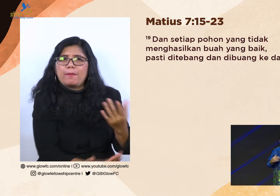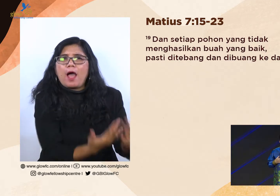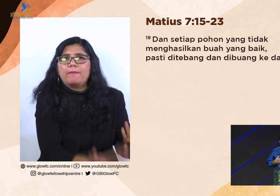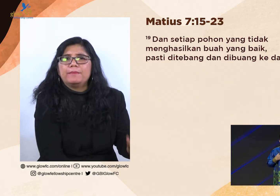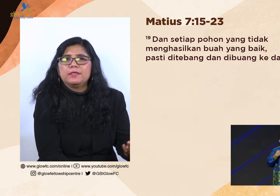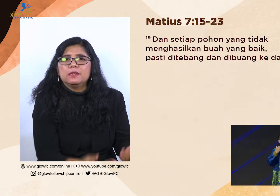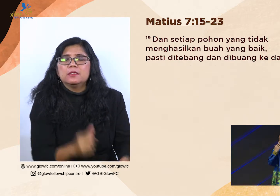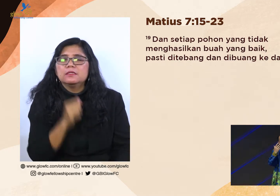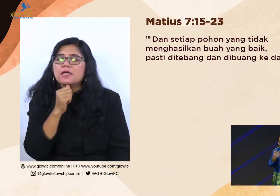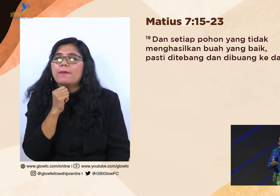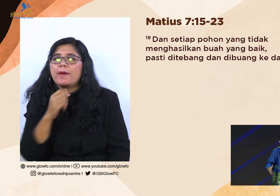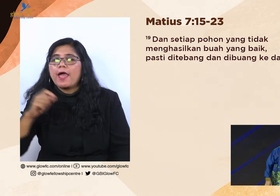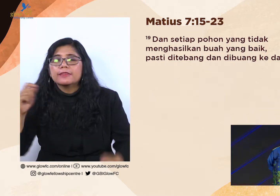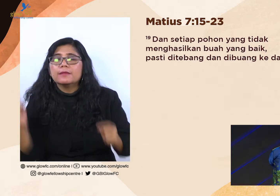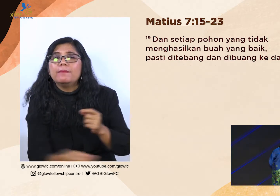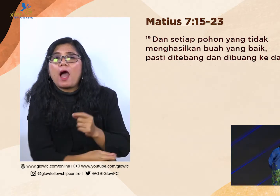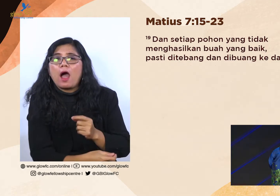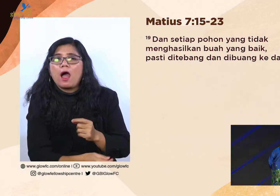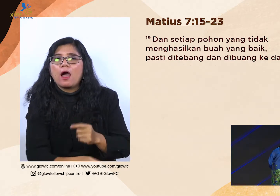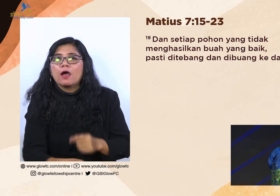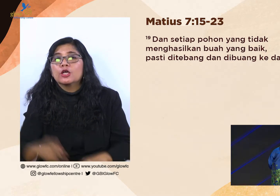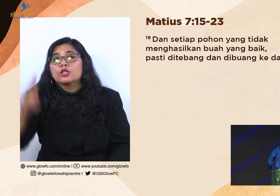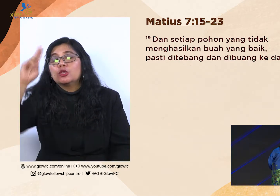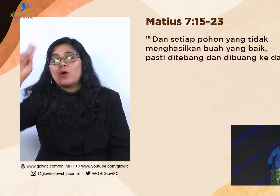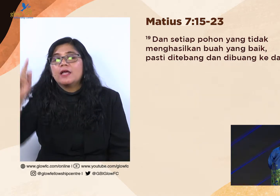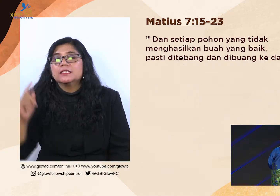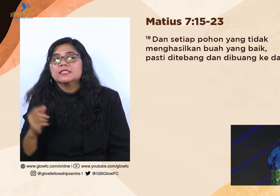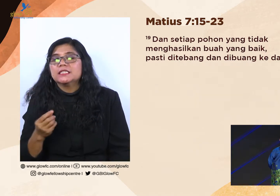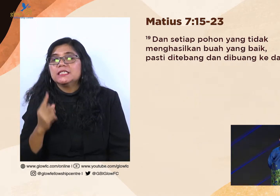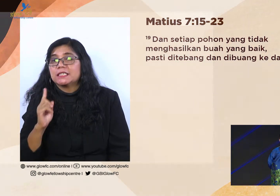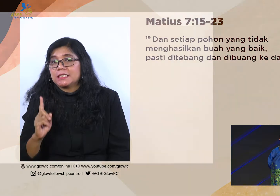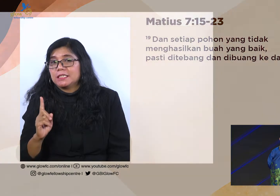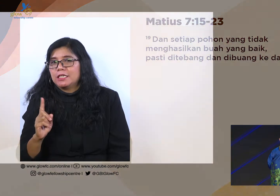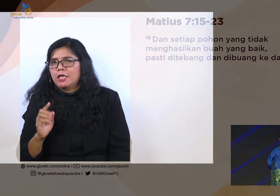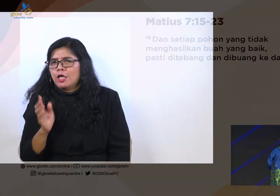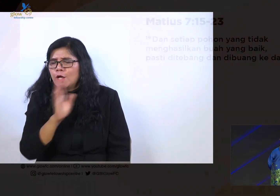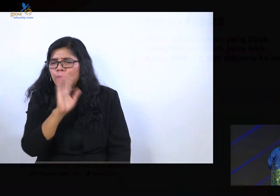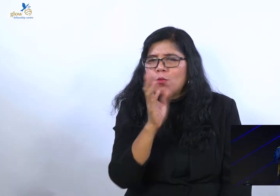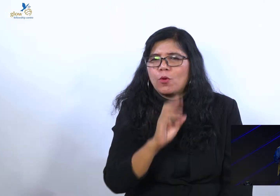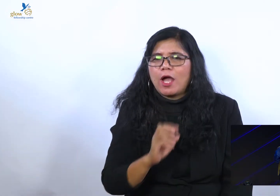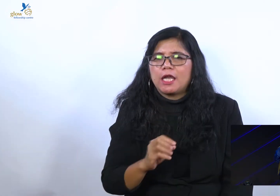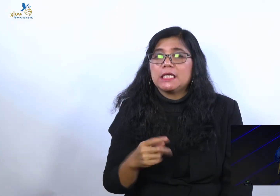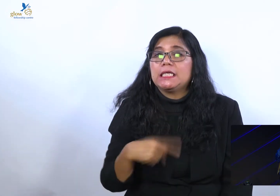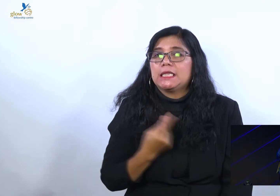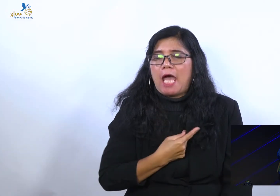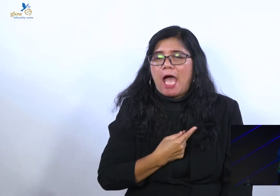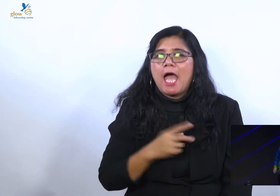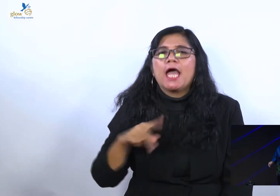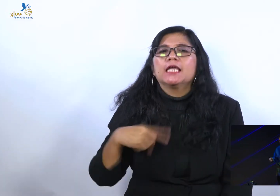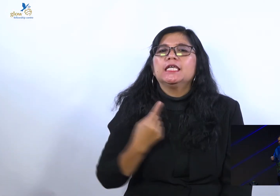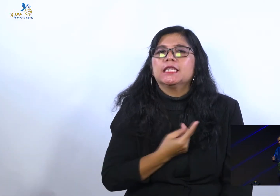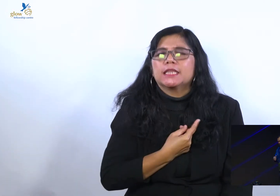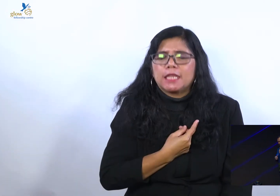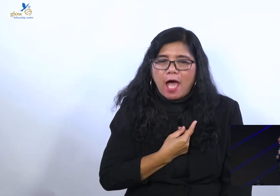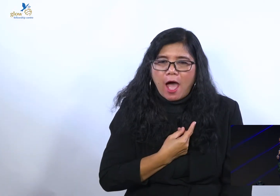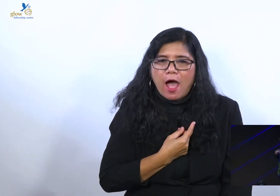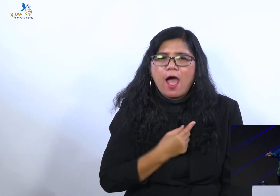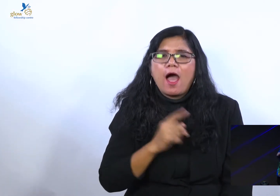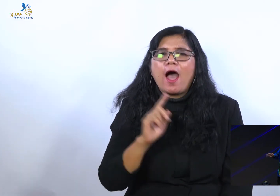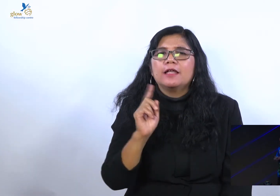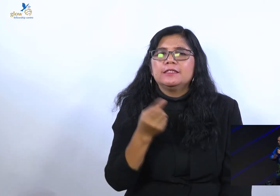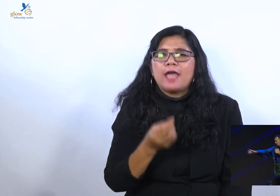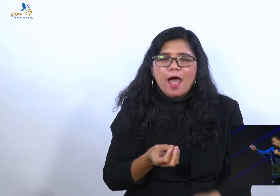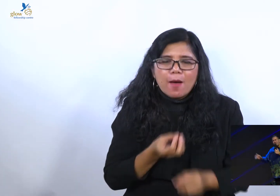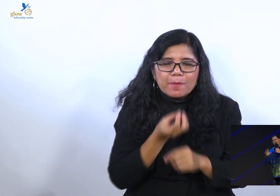Tugas kita hanya menasehati. Bukan mempermalukan. Bukan menyerang. Tugas kita bukan